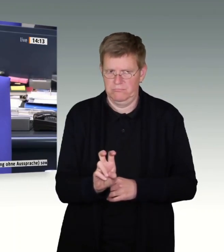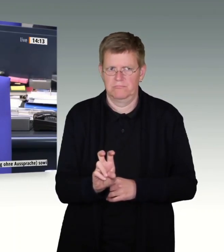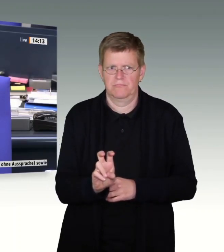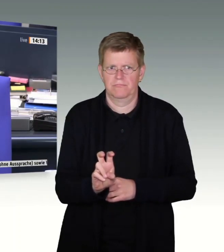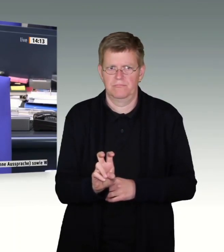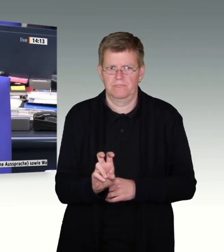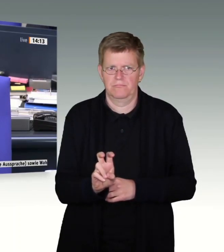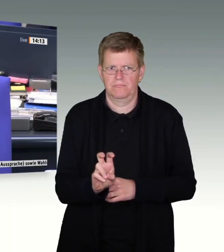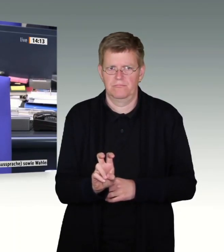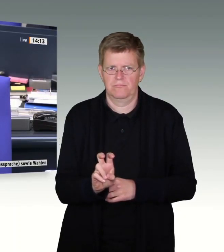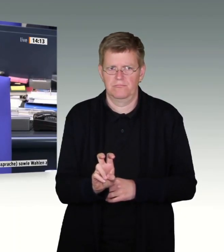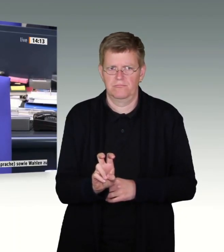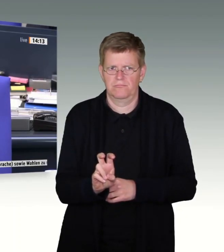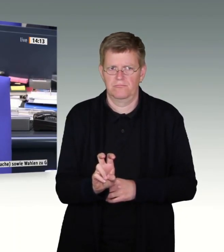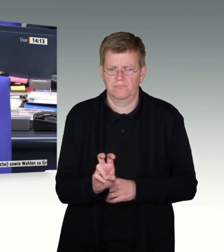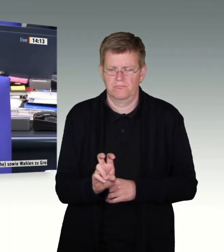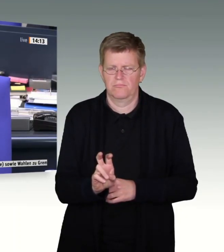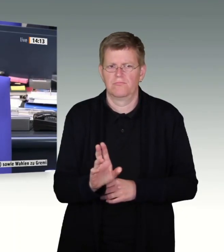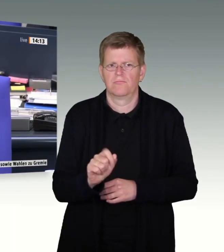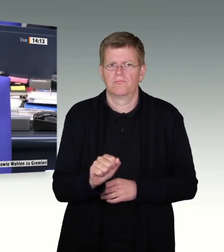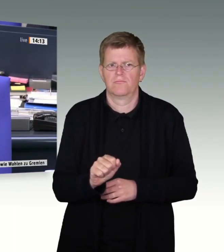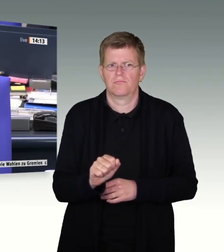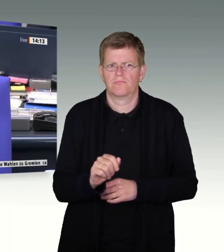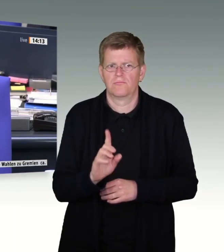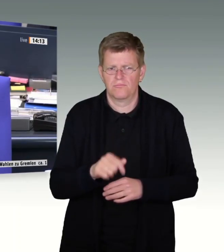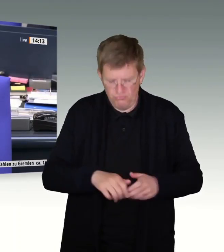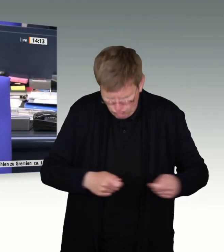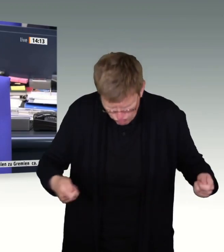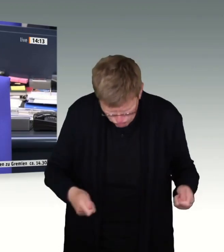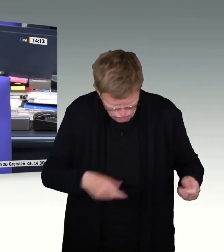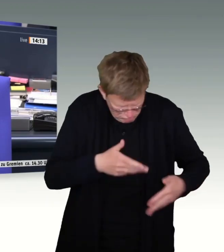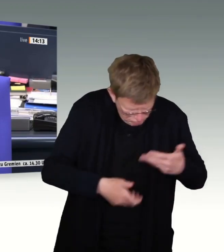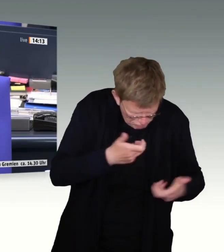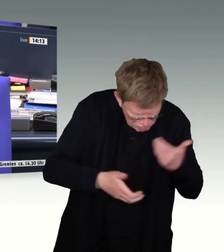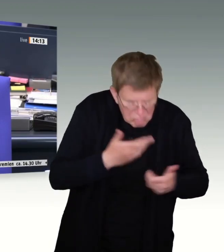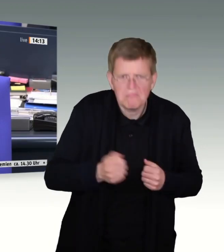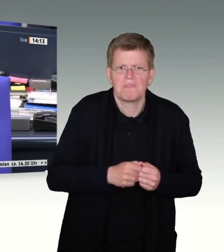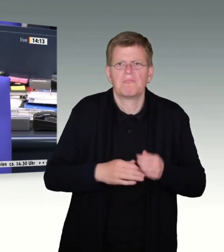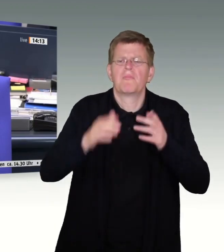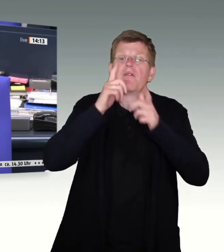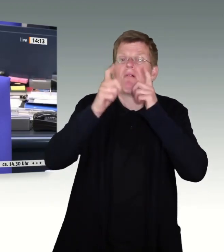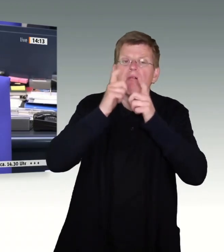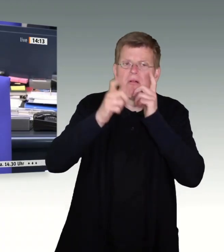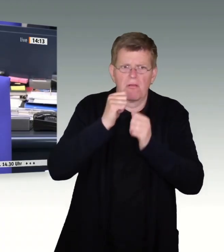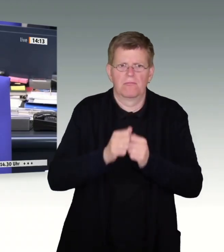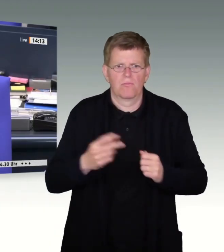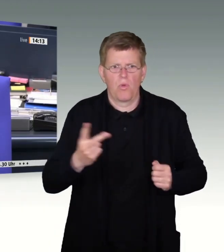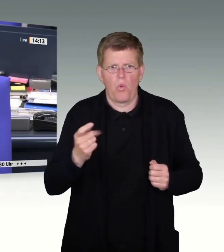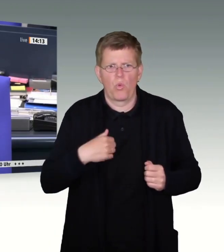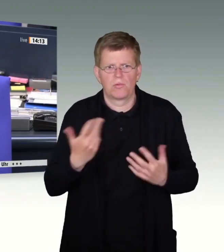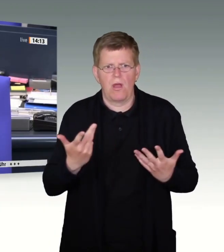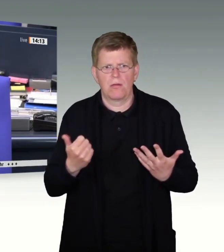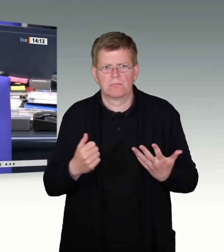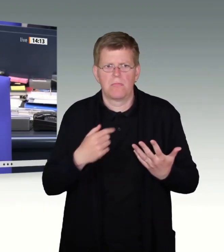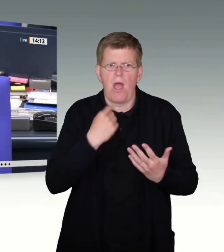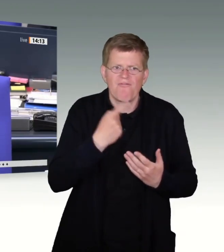der Reden anderer Abgeordnete in Taschen zu kramen, sich mit Zwischenrufen, mit anderen verbalen und